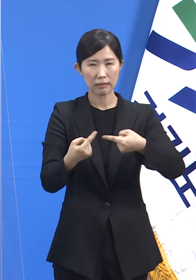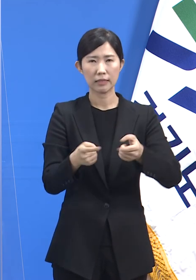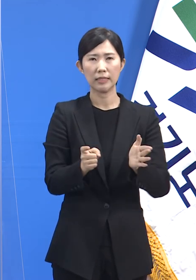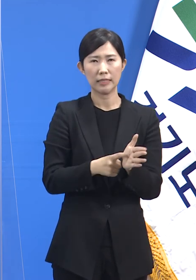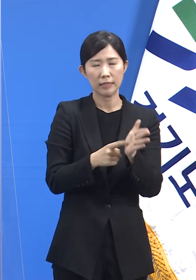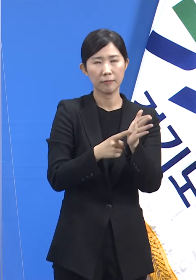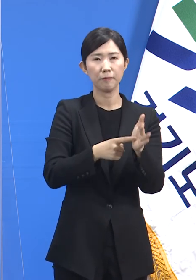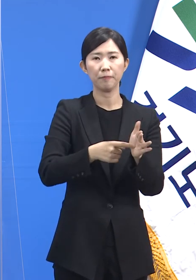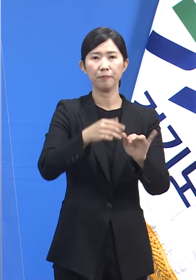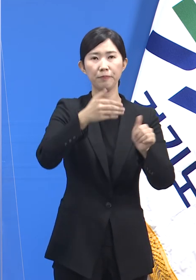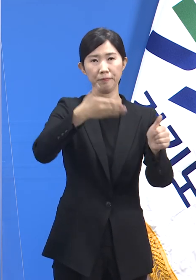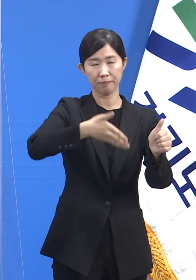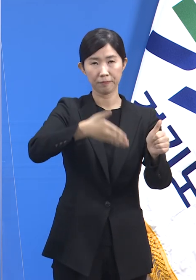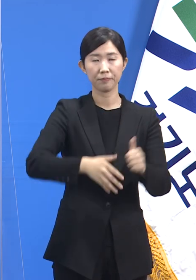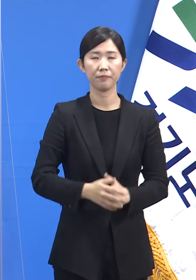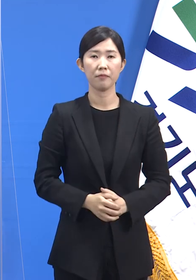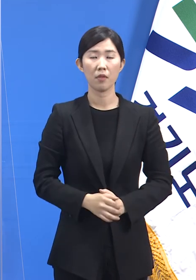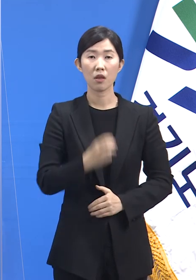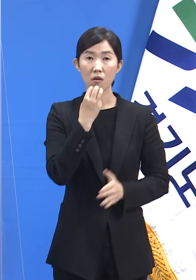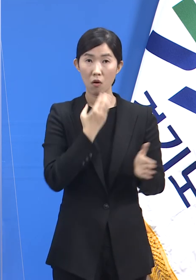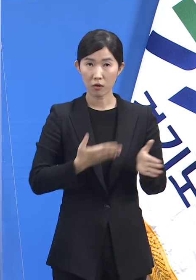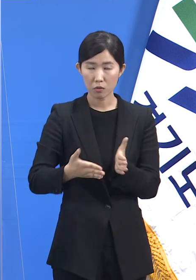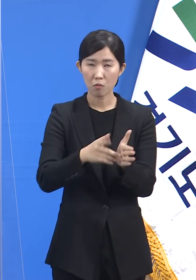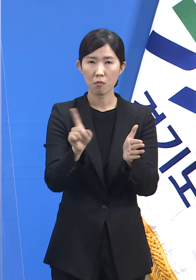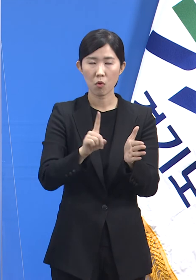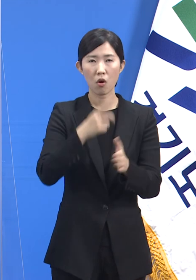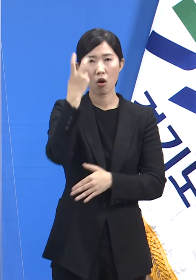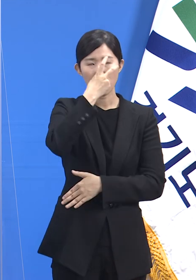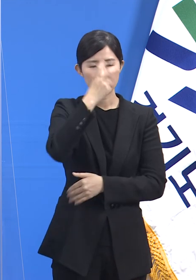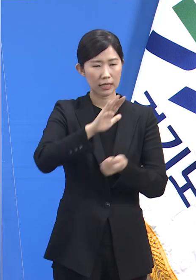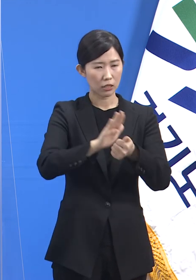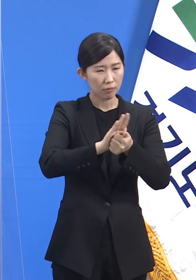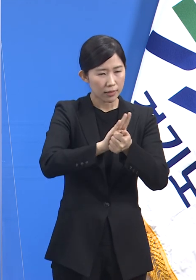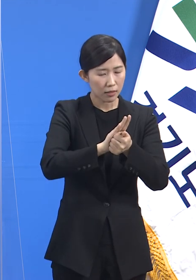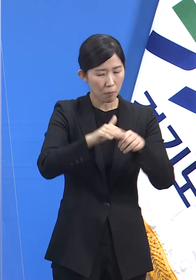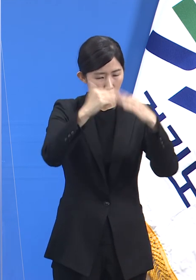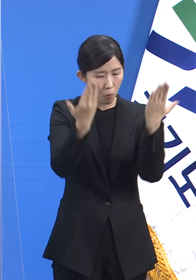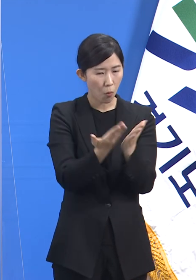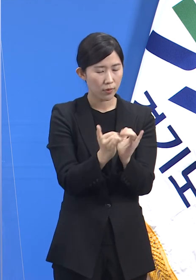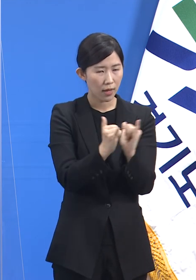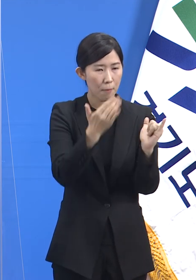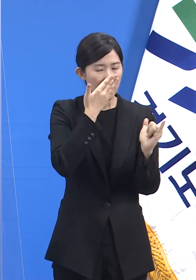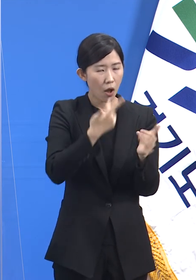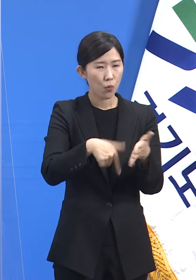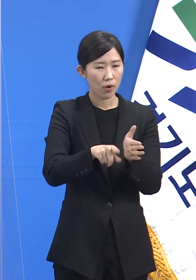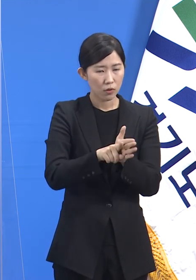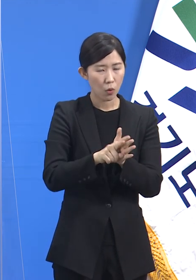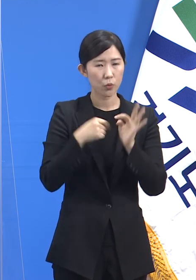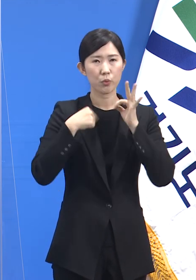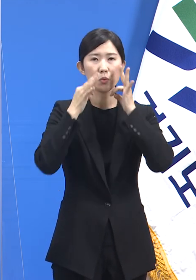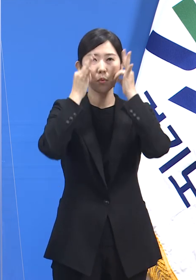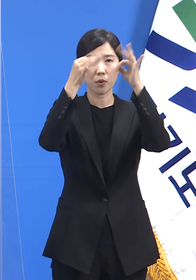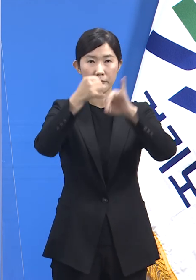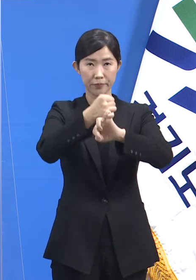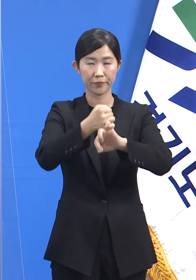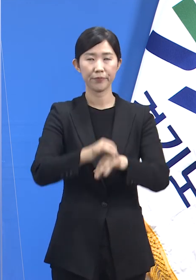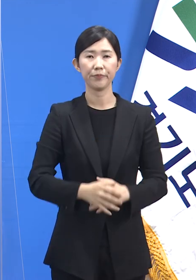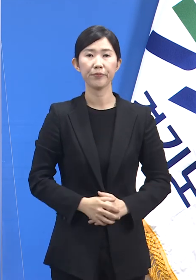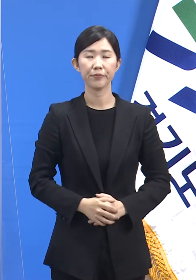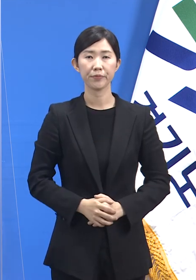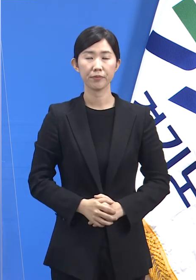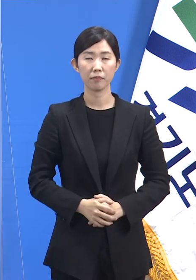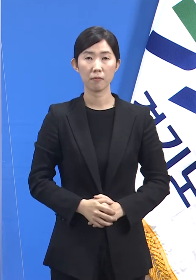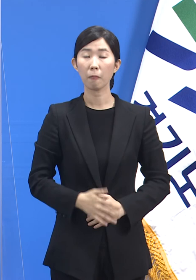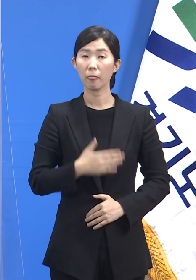도는 검사 서비스에 대한 문턱을 낮추는 노력들을 계속하겠습니다. 말씀드린